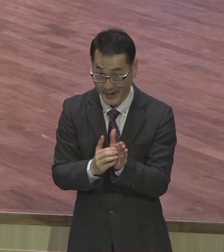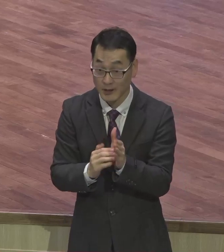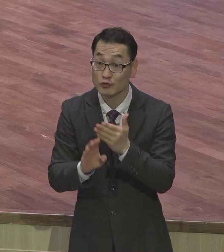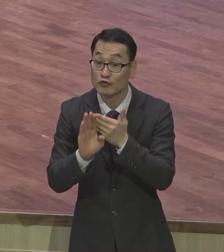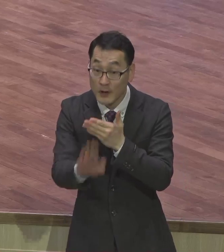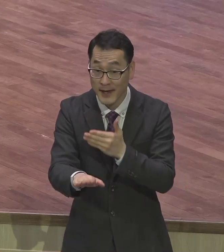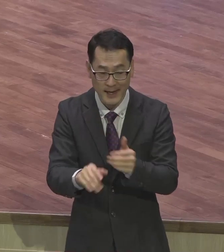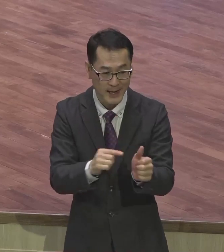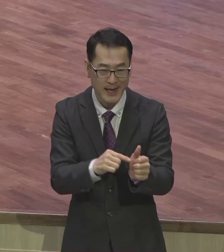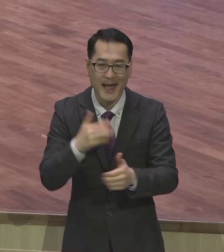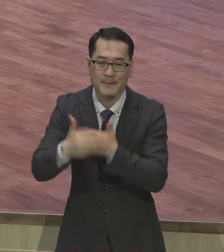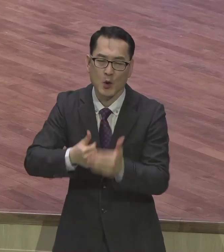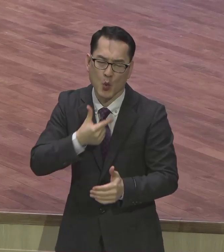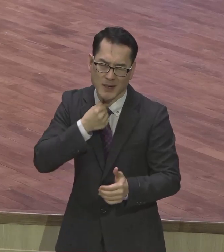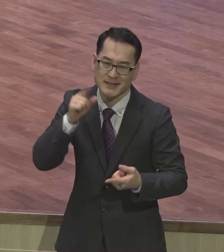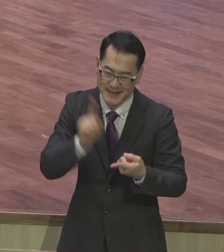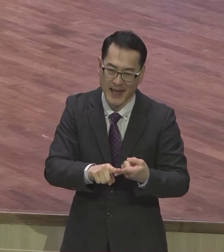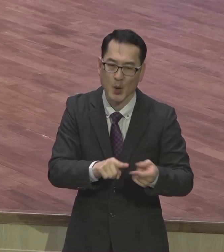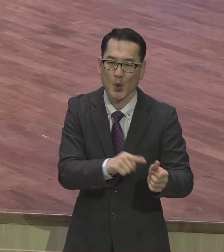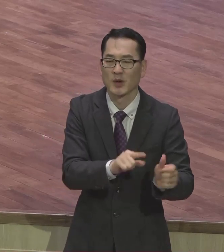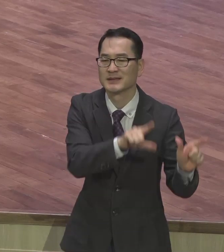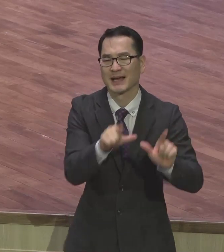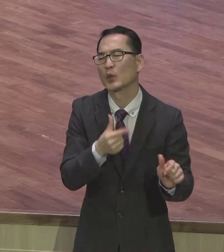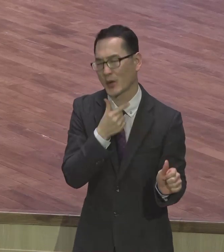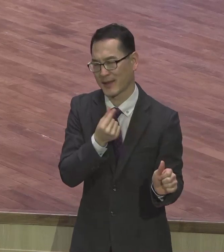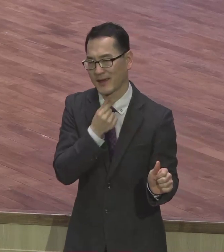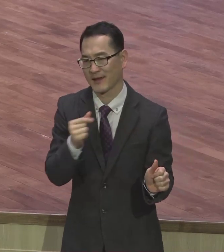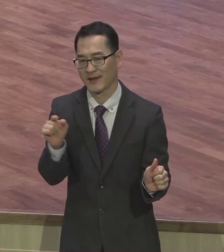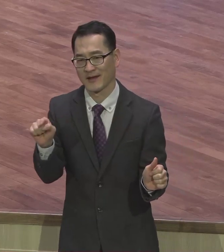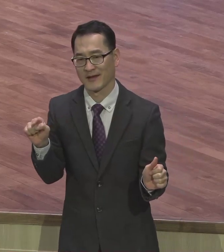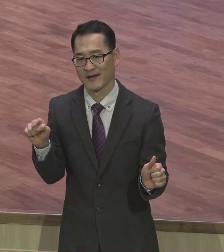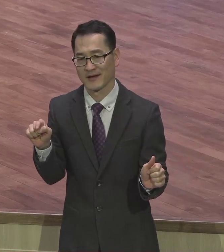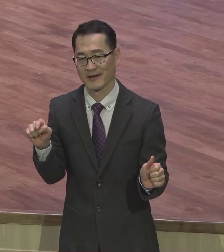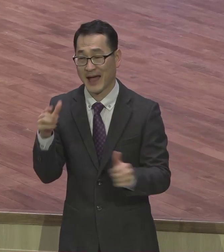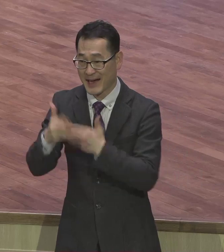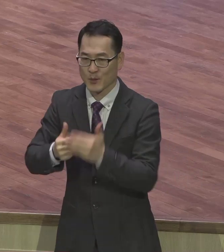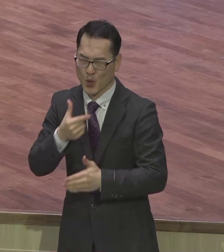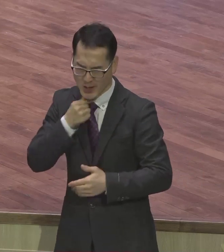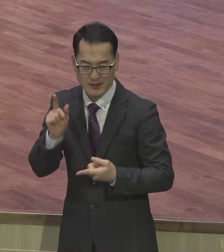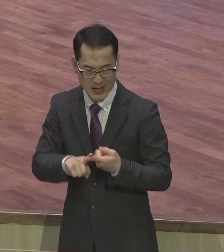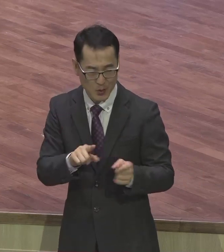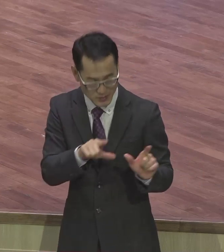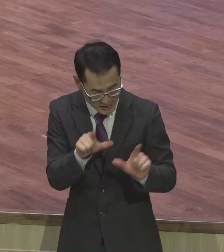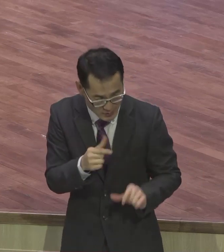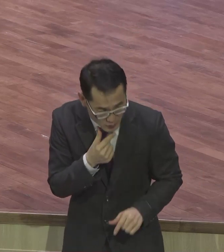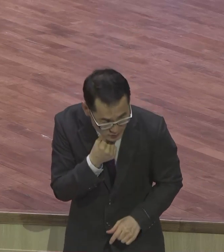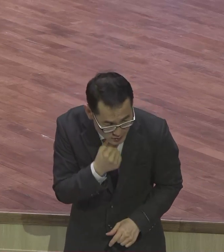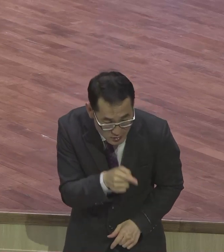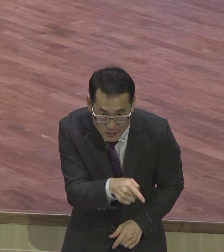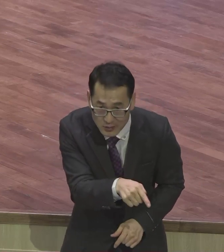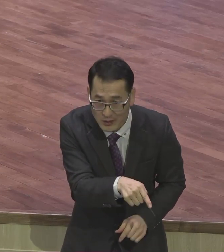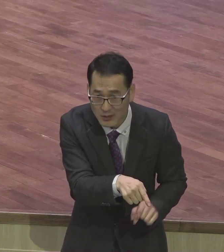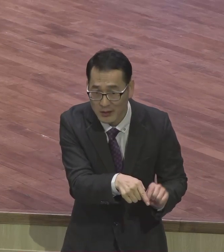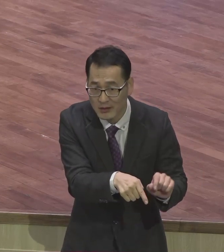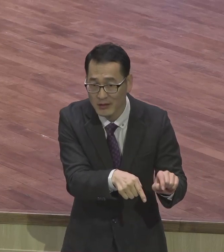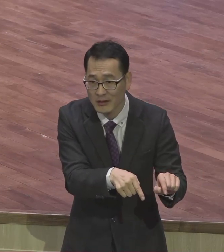구원을 받아놓고 하나님의 자녀가 하나님 뜻대로 살지 못하면 여러분요 이 세상 삶에서 그냥